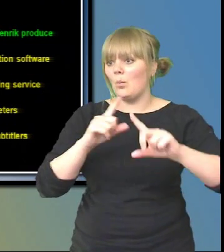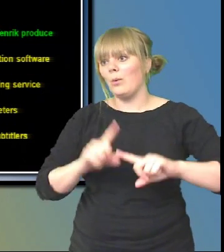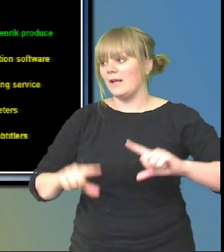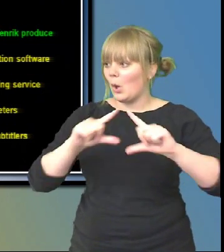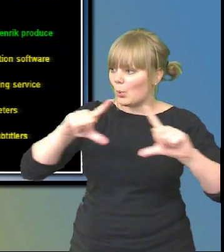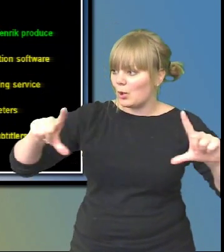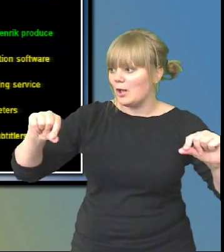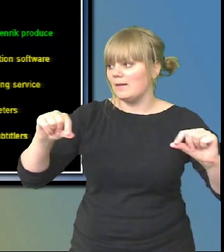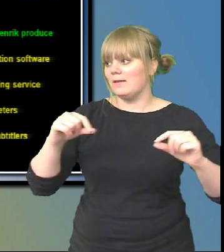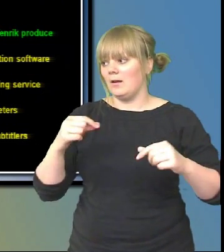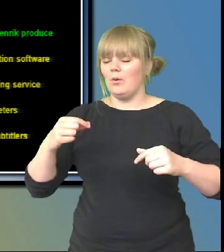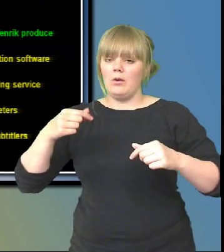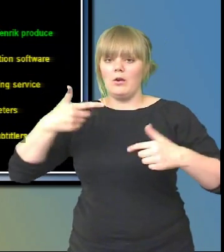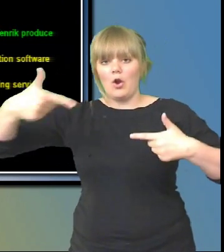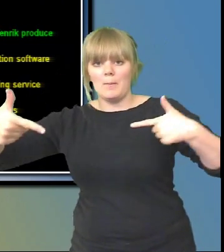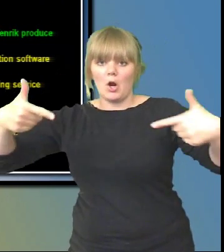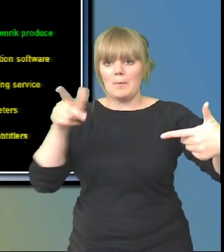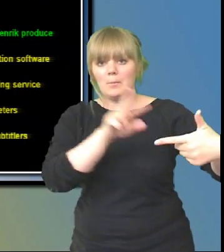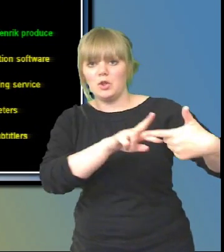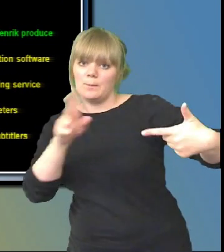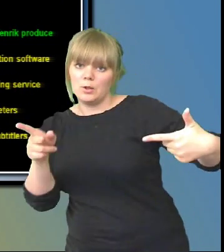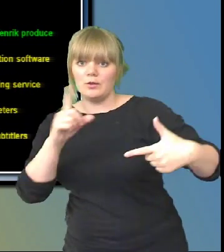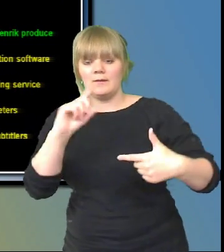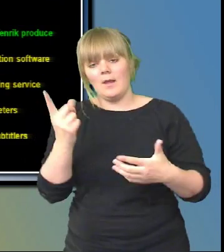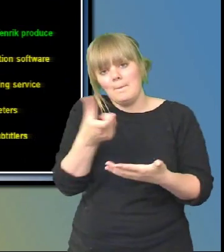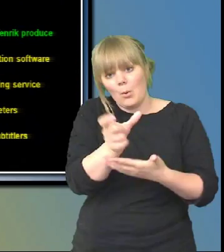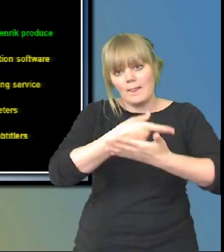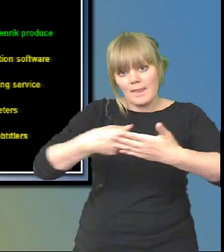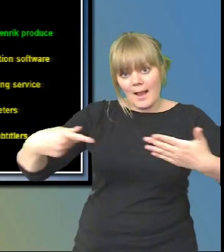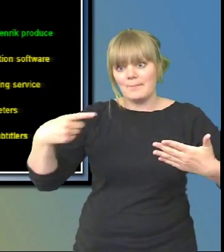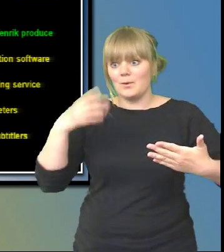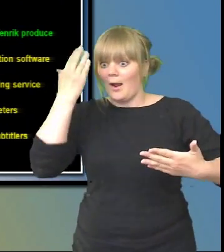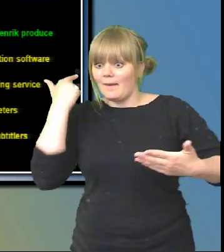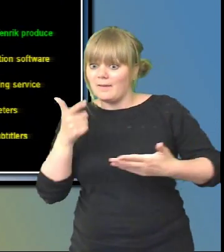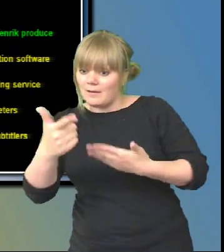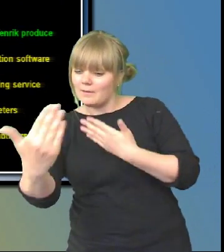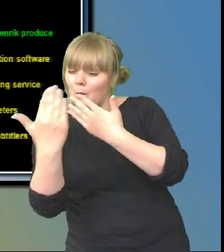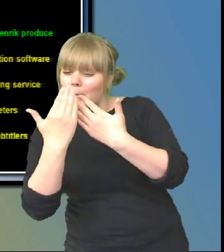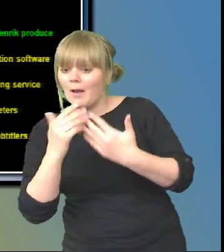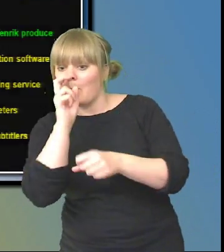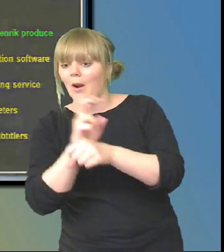vidblaster. Då kan man liksom zooma runt här och se när folk petar näsan och kollar lite Facebook och sover lite innan.